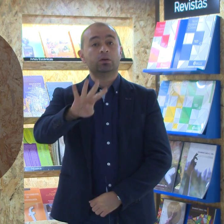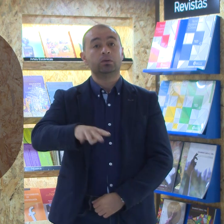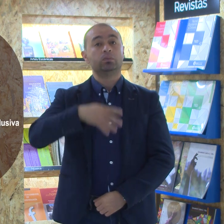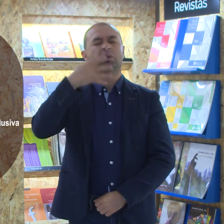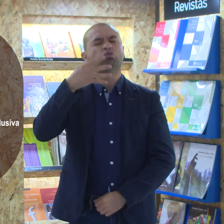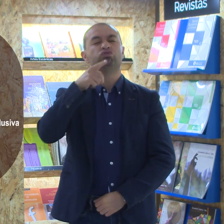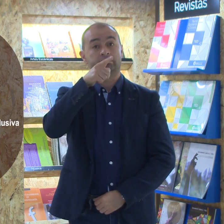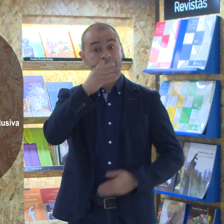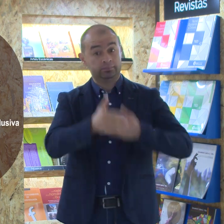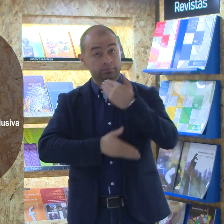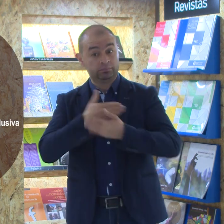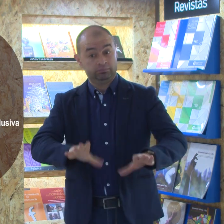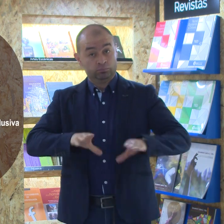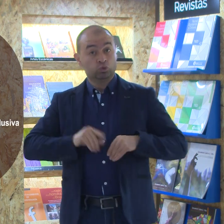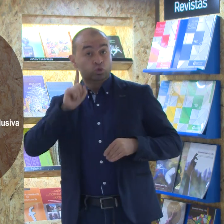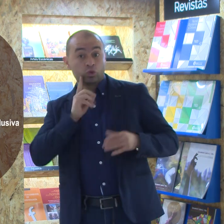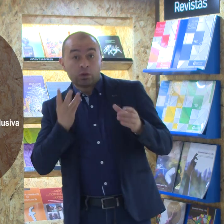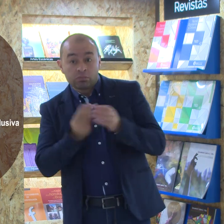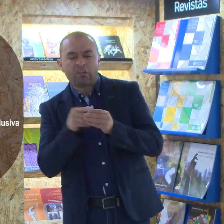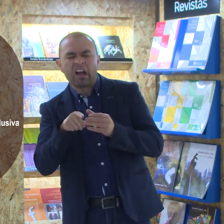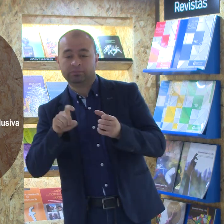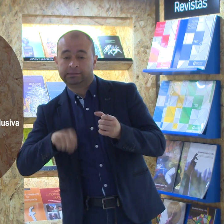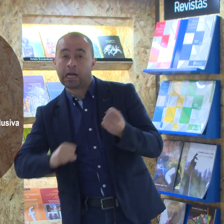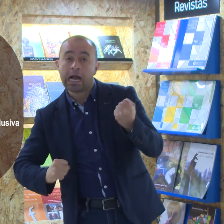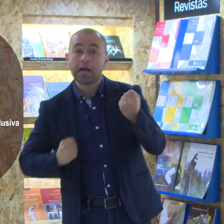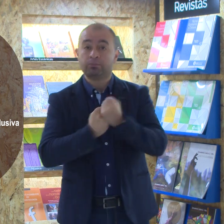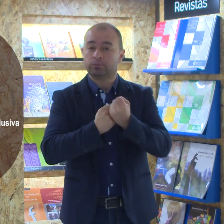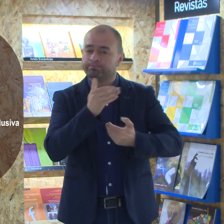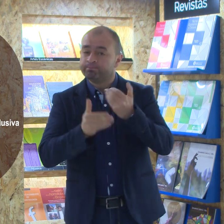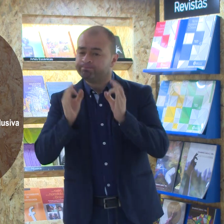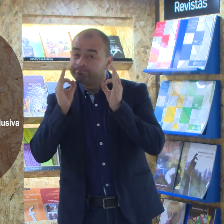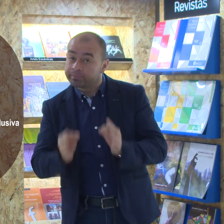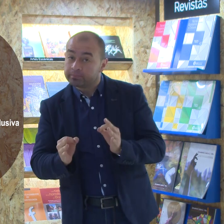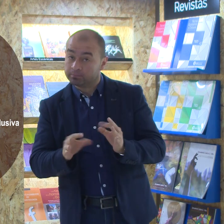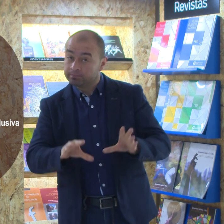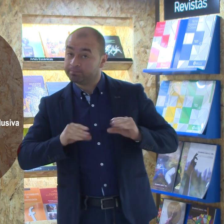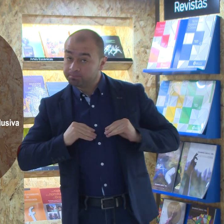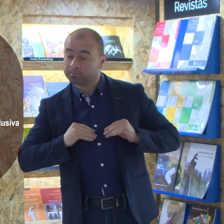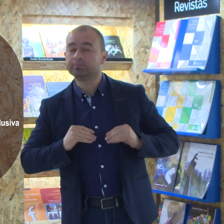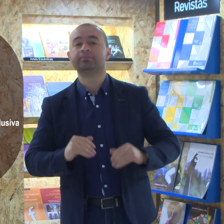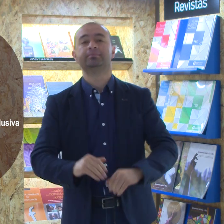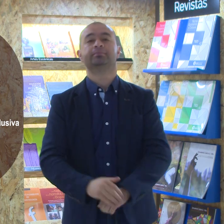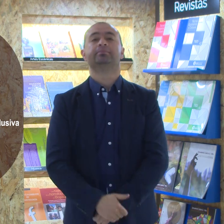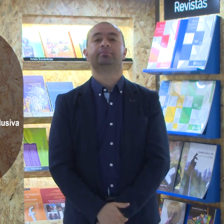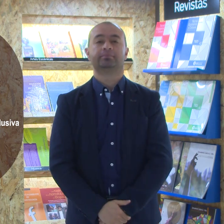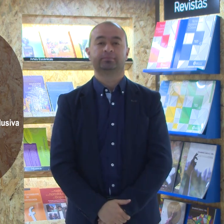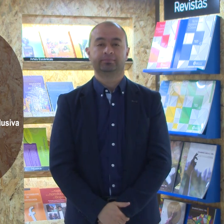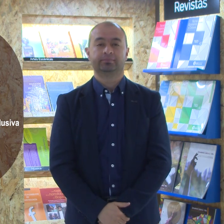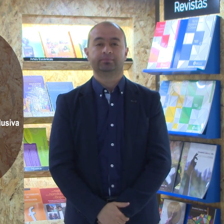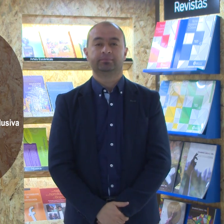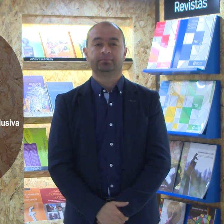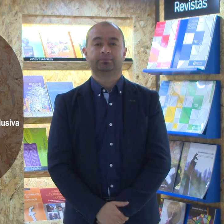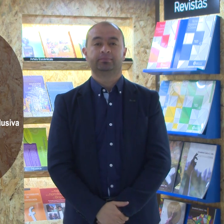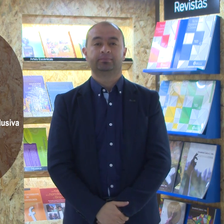Cuarto, indicar expresamente en el formulario de inscripción la decisión de optar por el proceso de admisión inclusiva para aspirantes sordos.